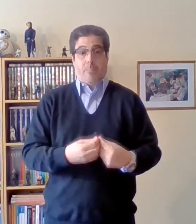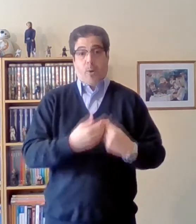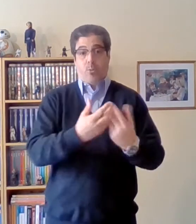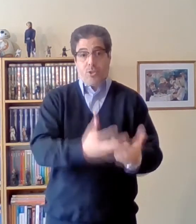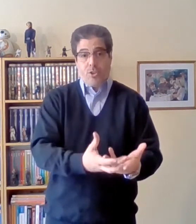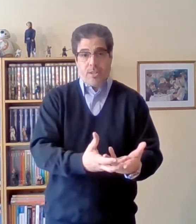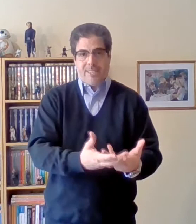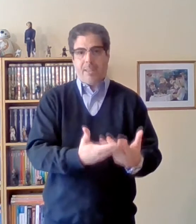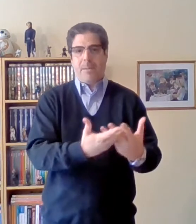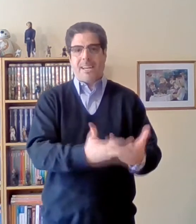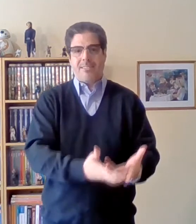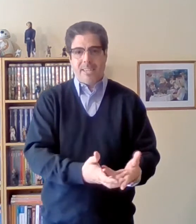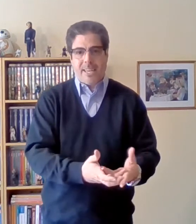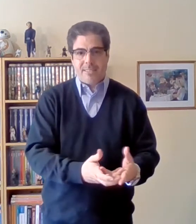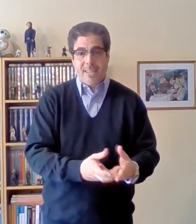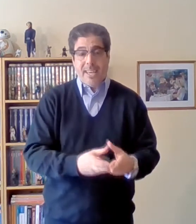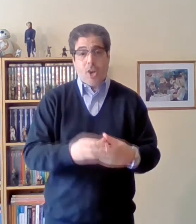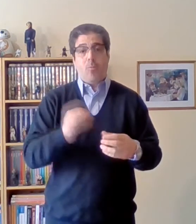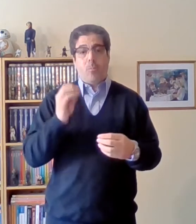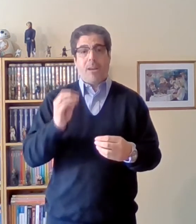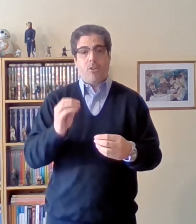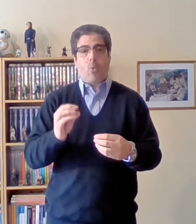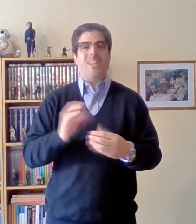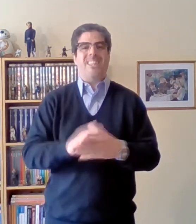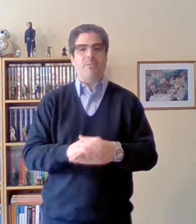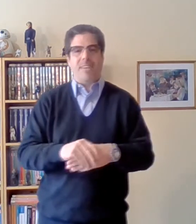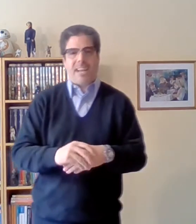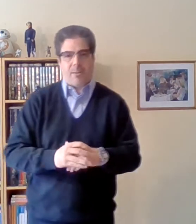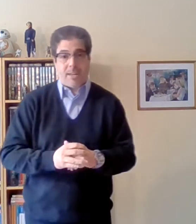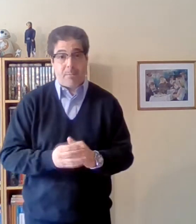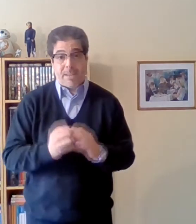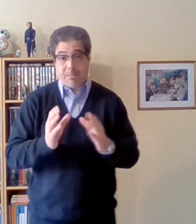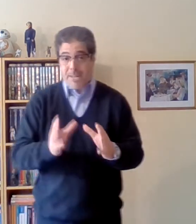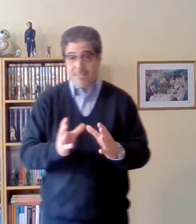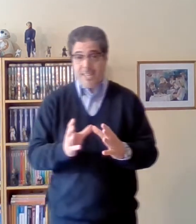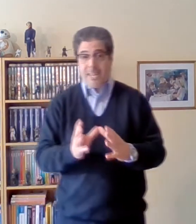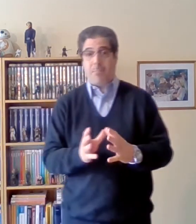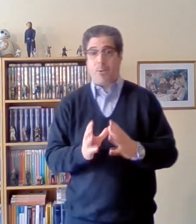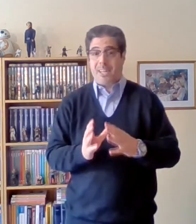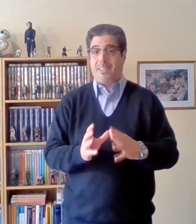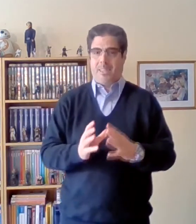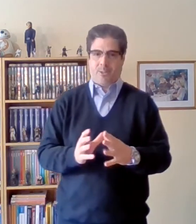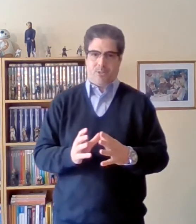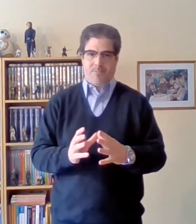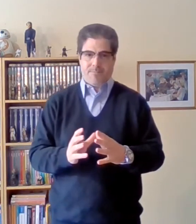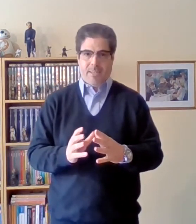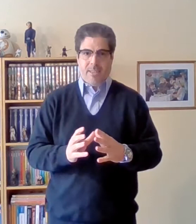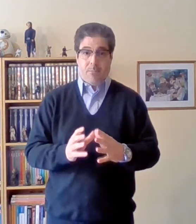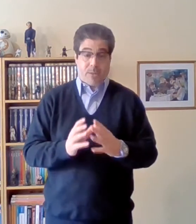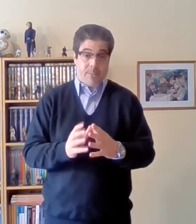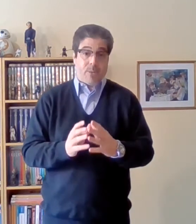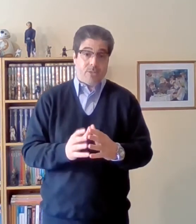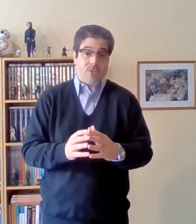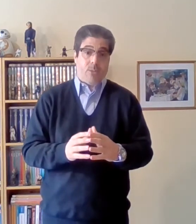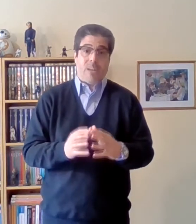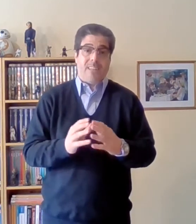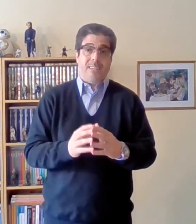producción de esas mercancías es como un valor cuantificable que para Marx era importante esto porque por eso es un análisis